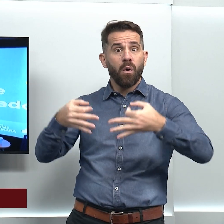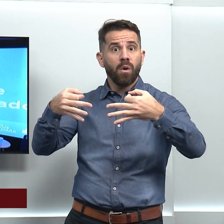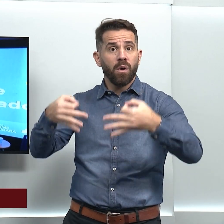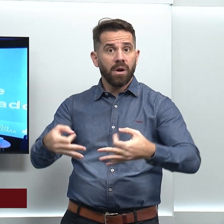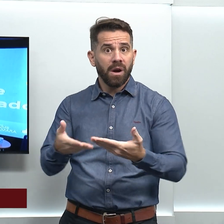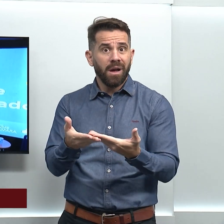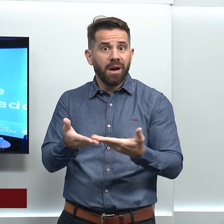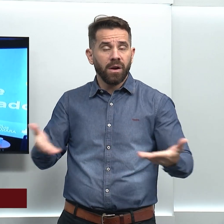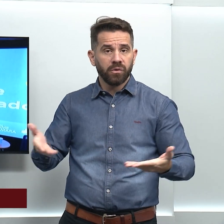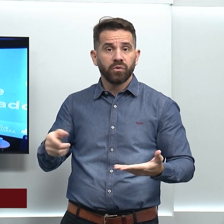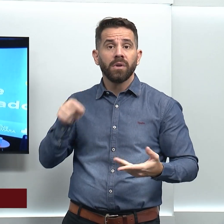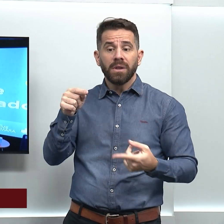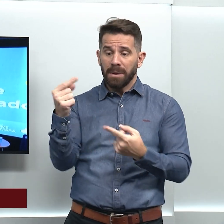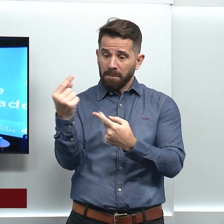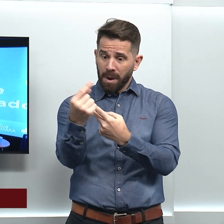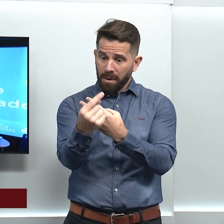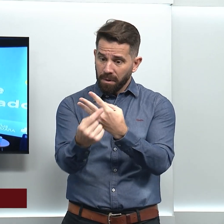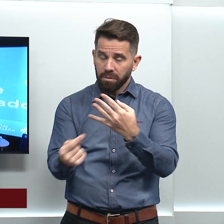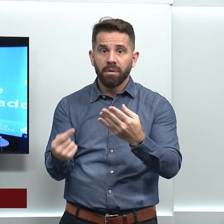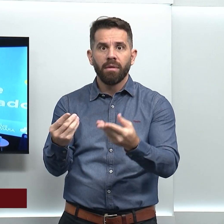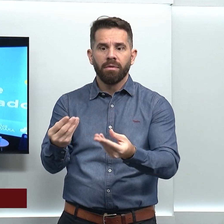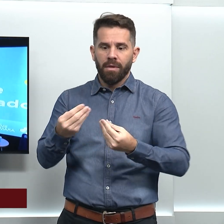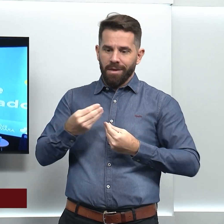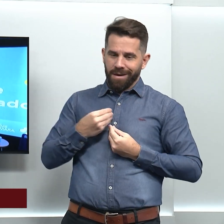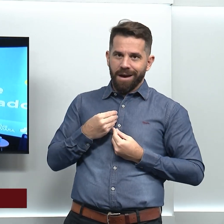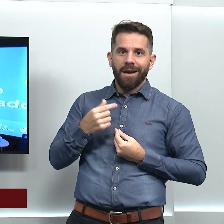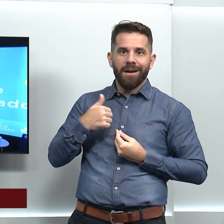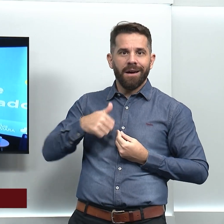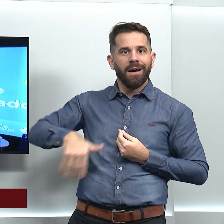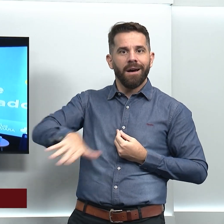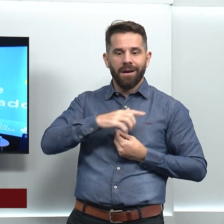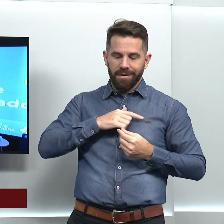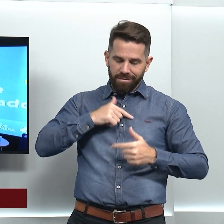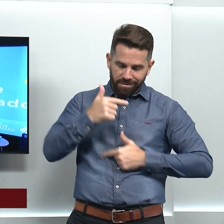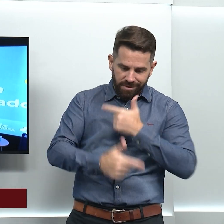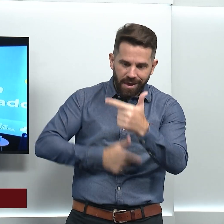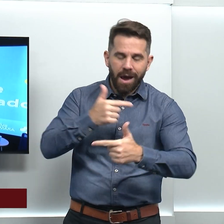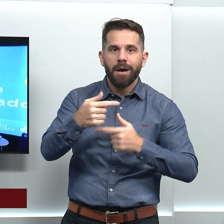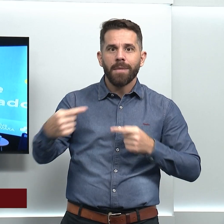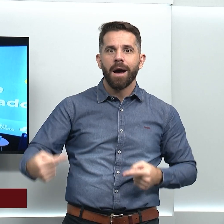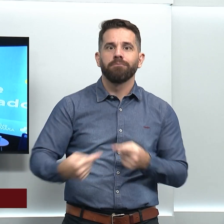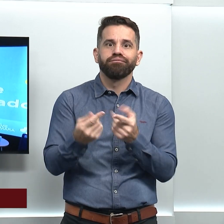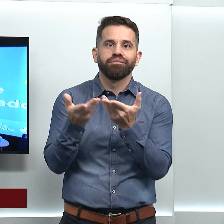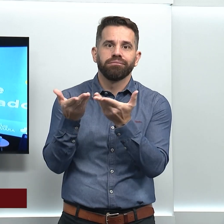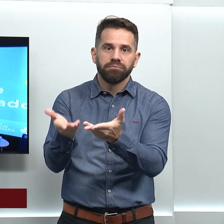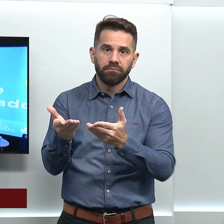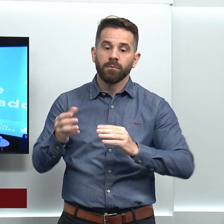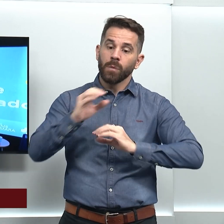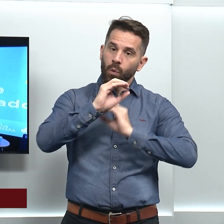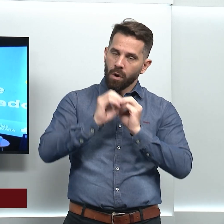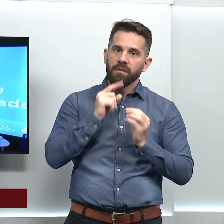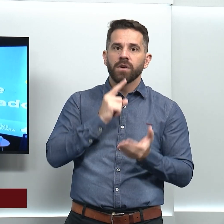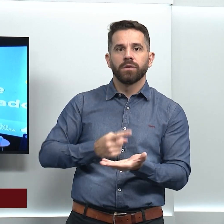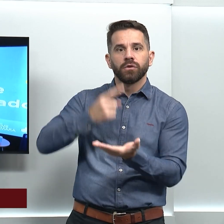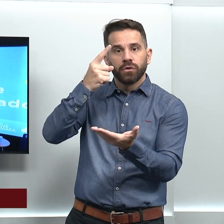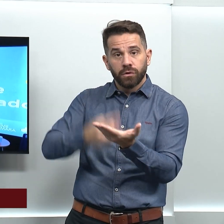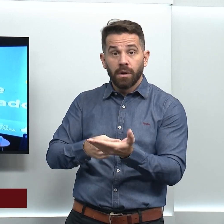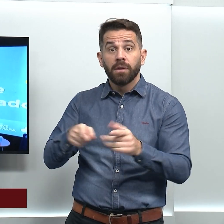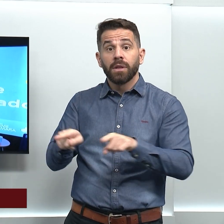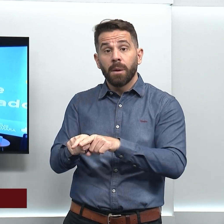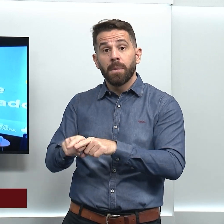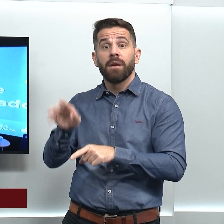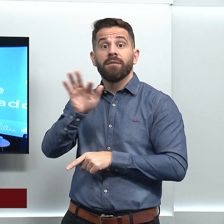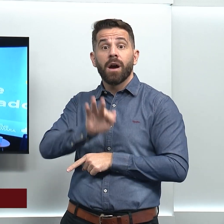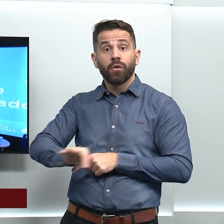isso perpassa o que fazemos na Universidade. A UFG está muito envolvida e comprometida, sobretudo a Faculdade de Filosofia da